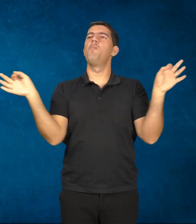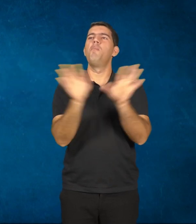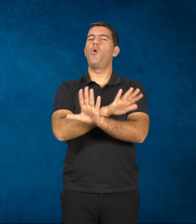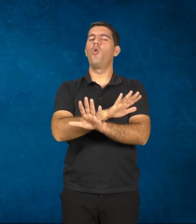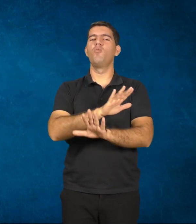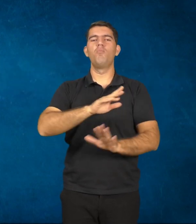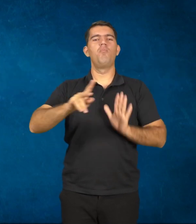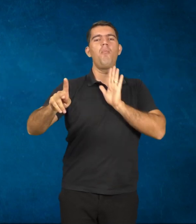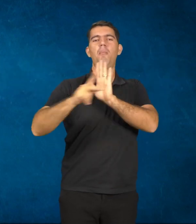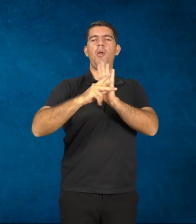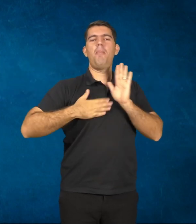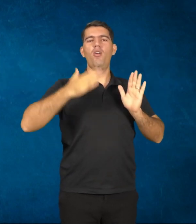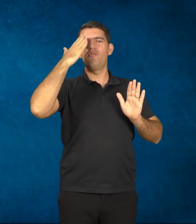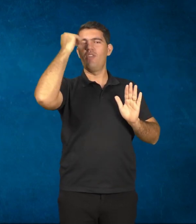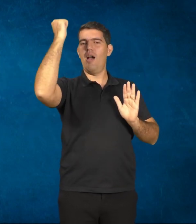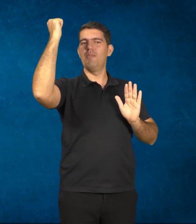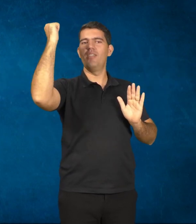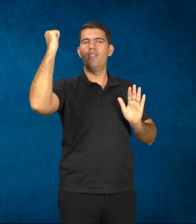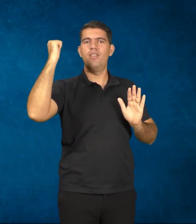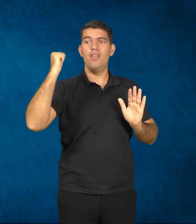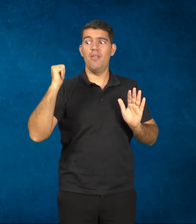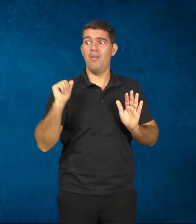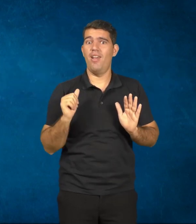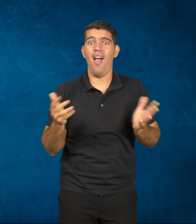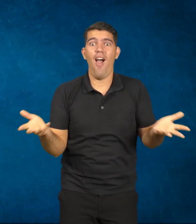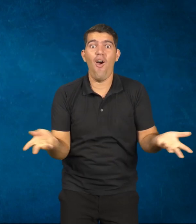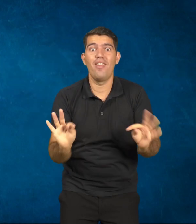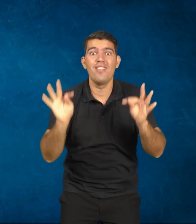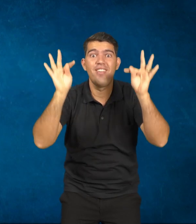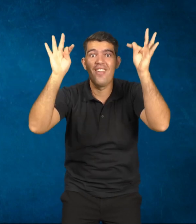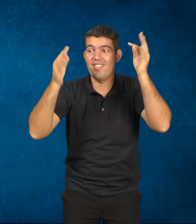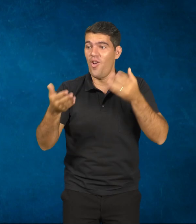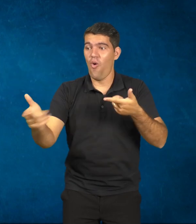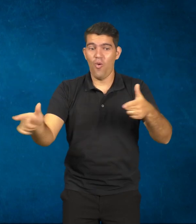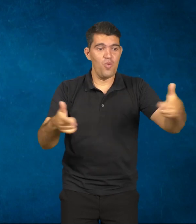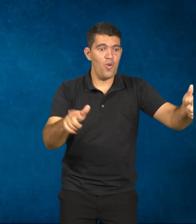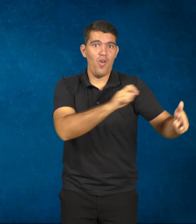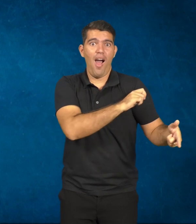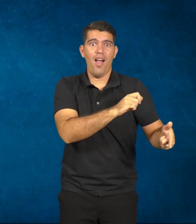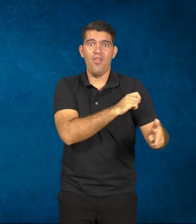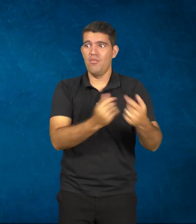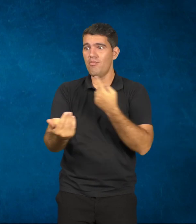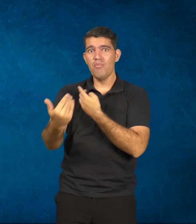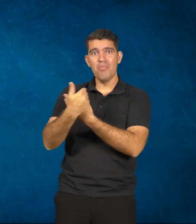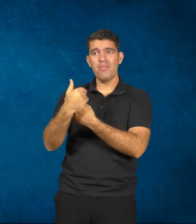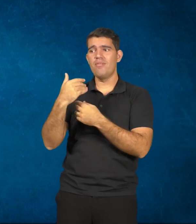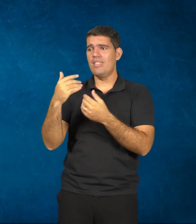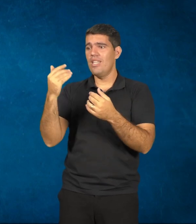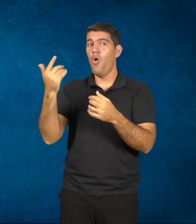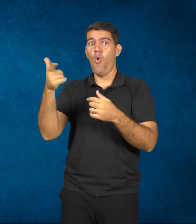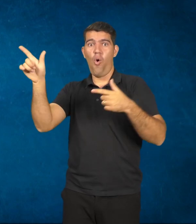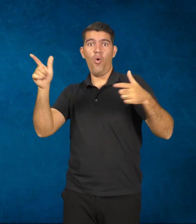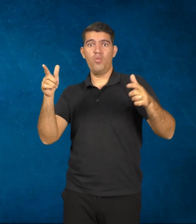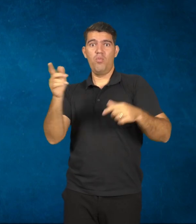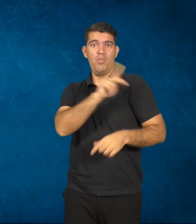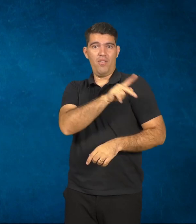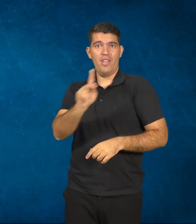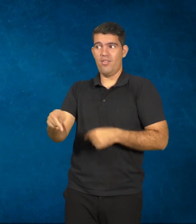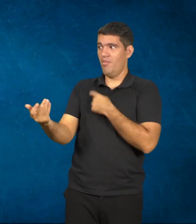negocia e que ouve também outros saberes dentro da escola, na sua turma e com os outros professores. A tecnologia não é